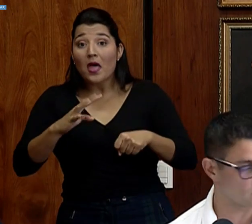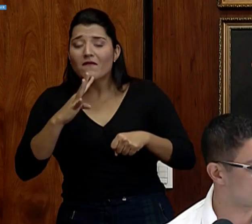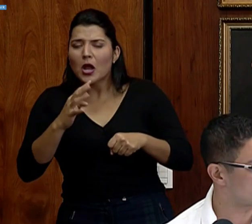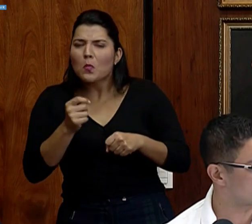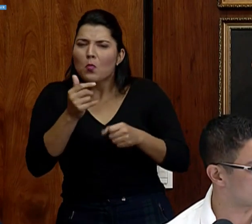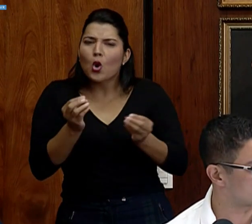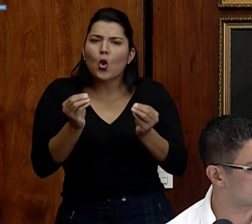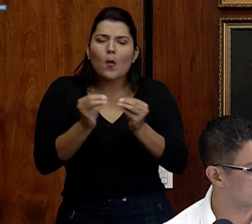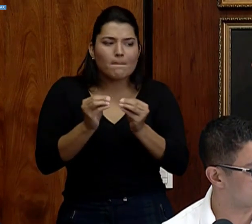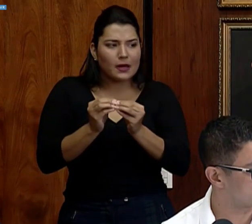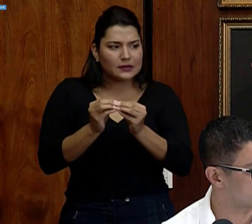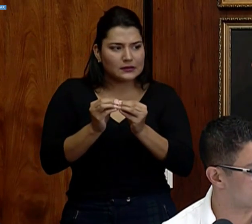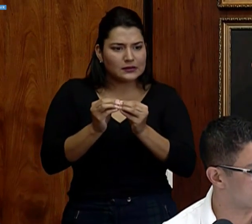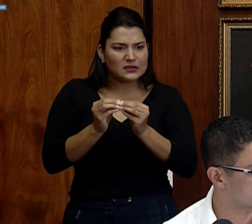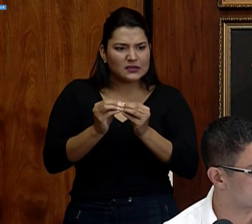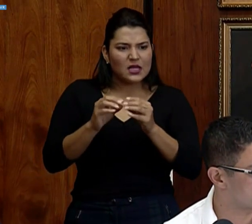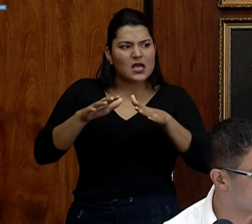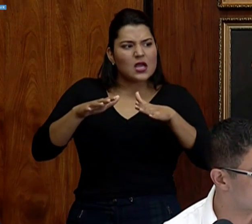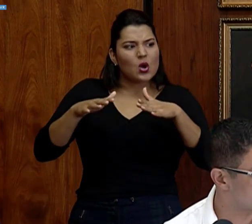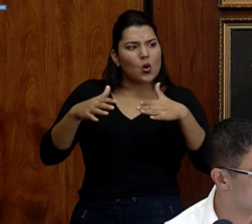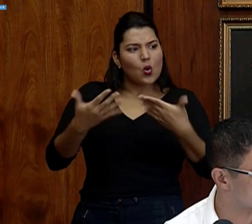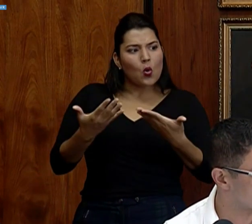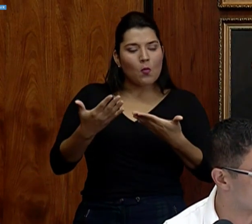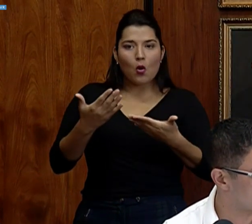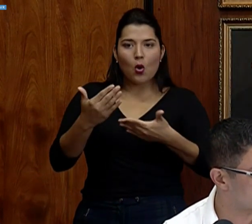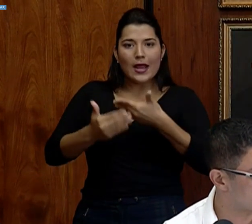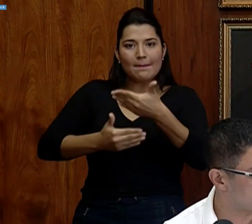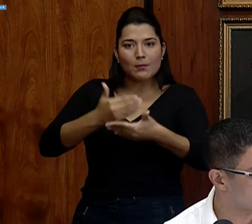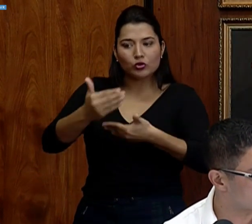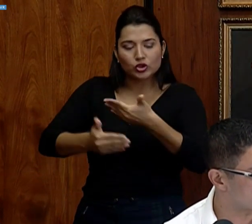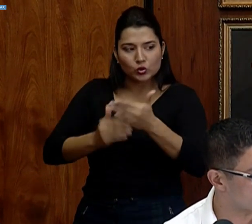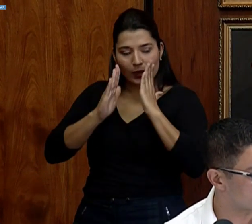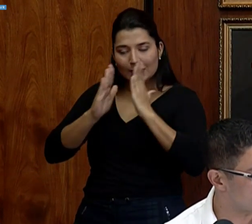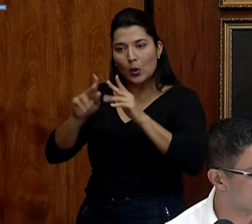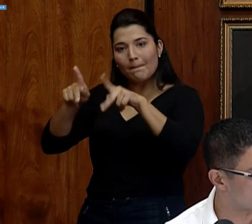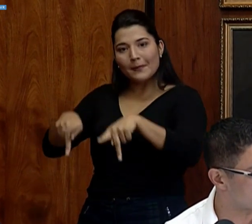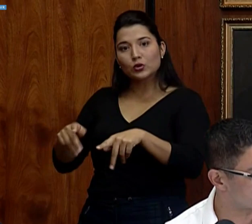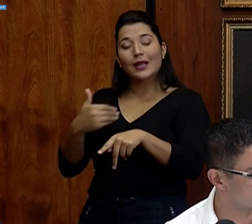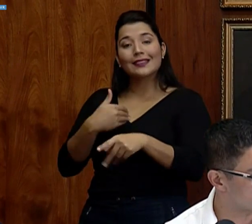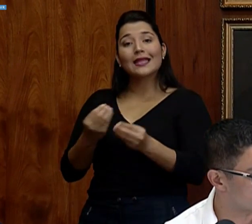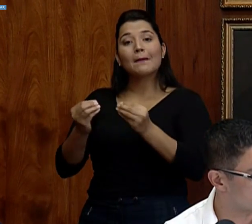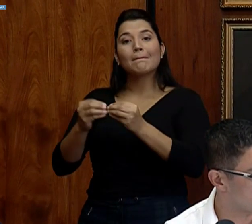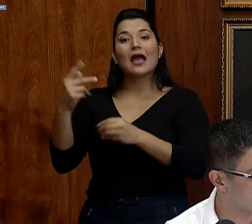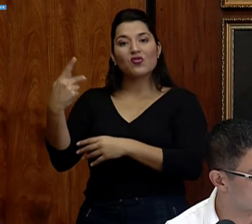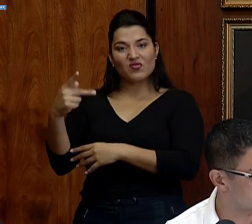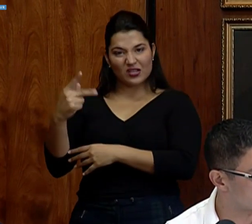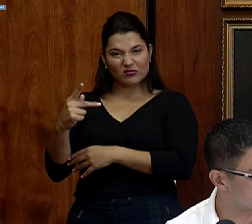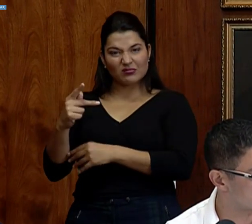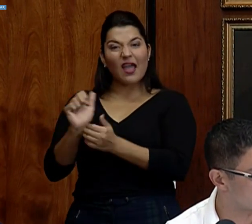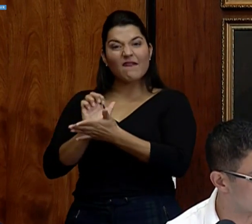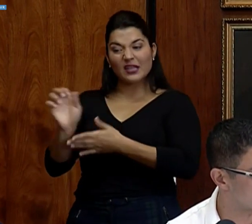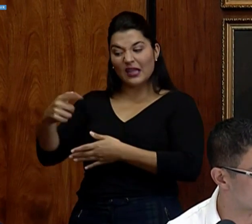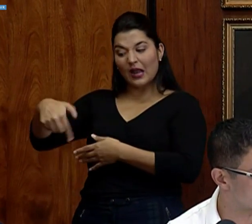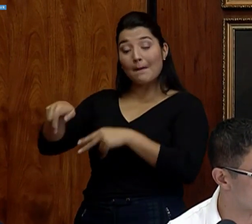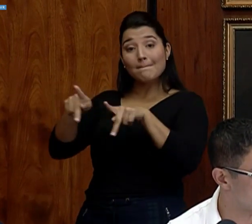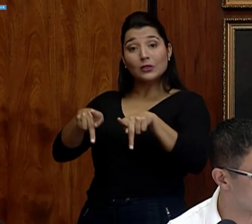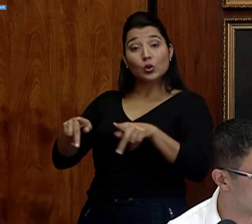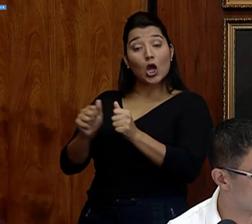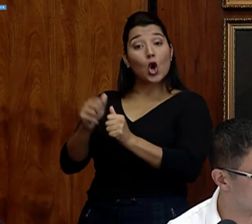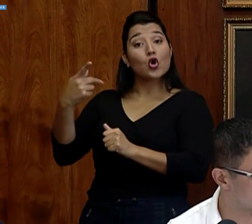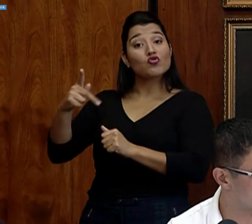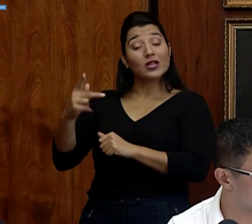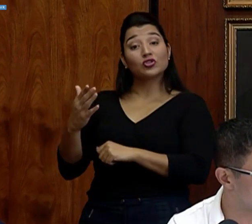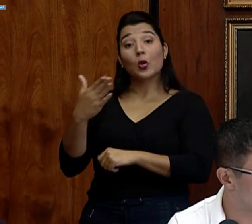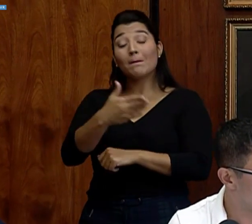cómo los protocolos con las personas de riesgo, que están manejando internamente, para evitar que las personas de riesgo vayan a los servicios de salud o que solamente